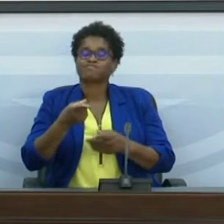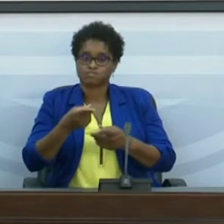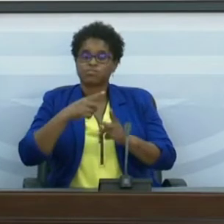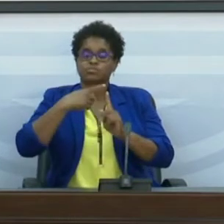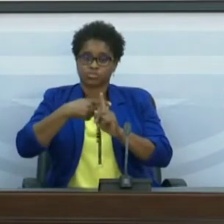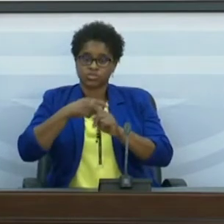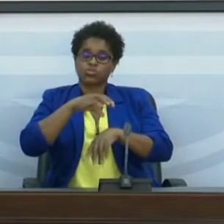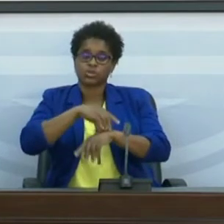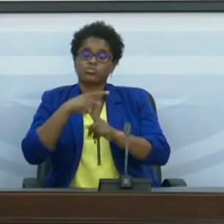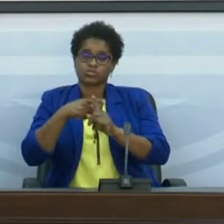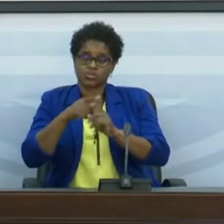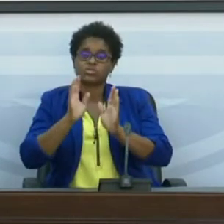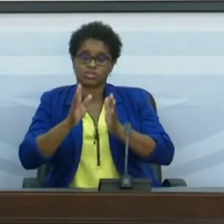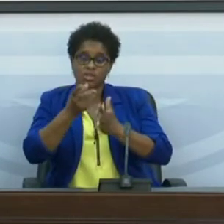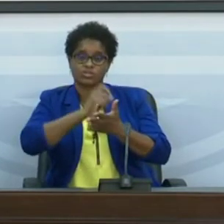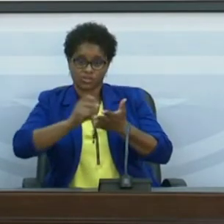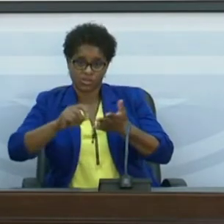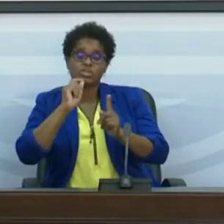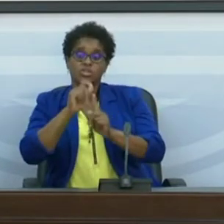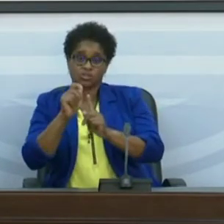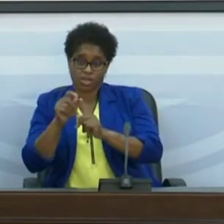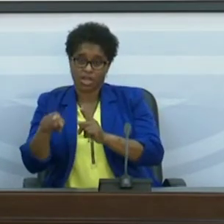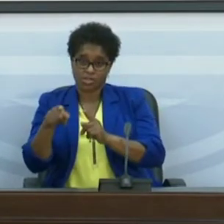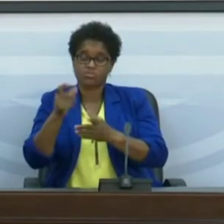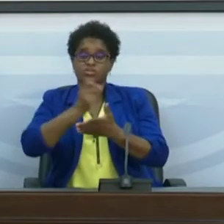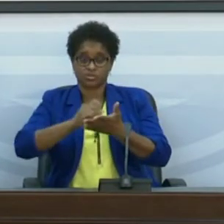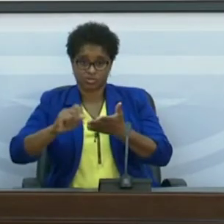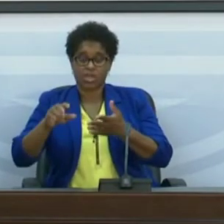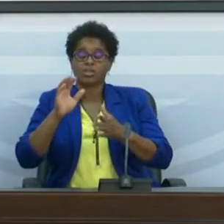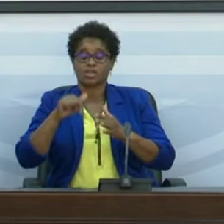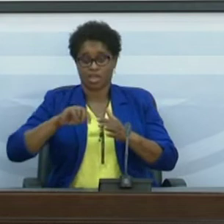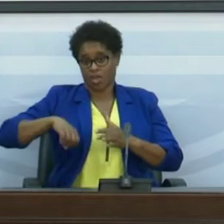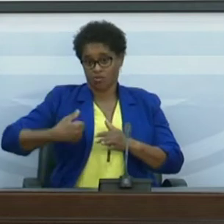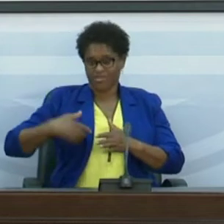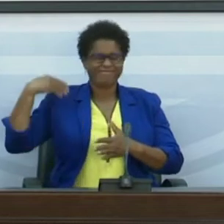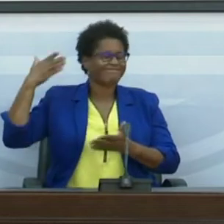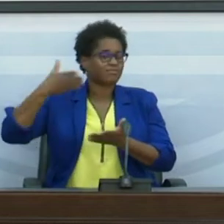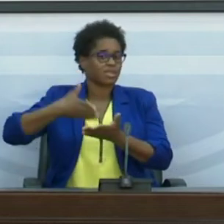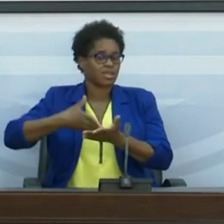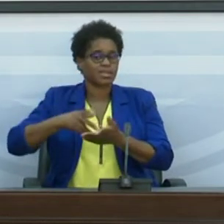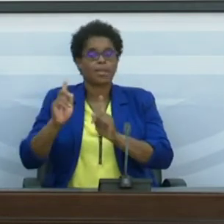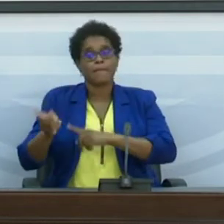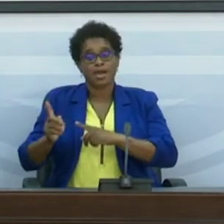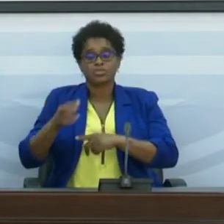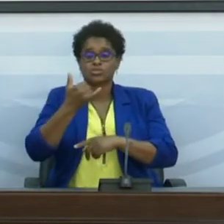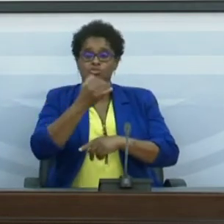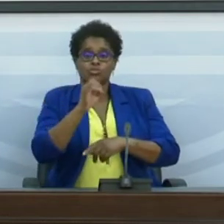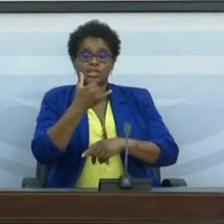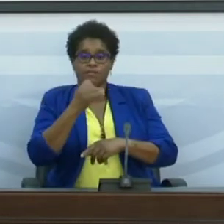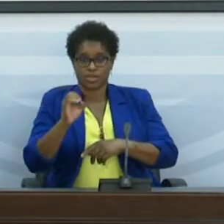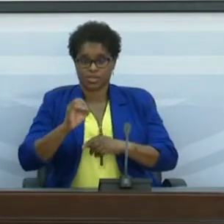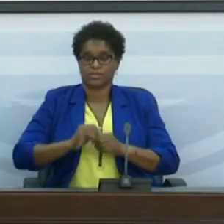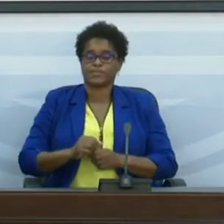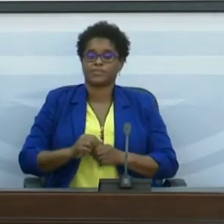foram identificados e notificados em Cabo Verde, desde março de 2020.